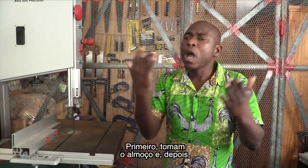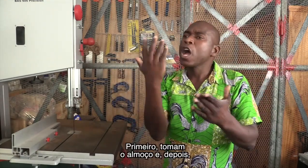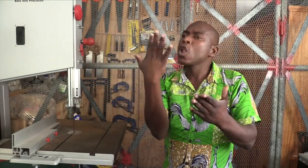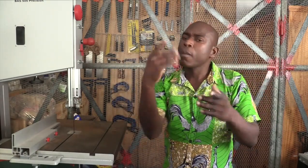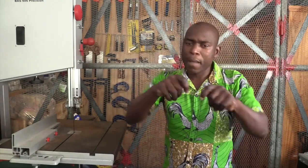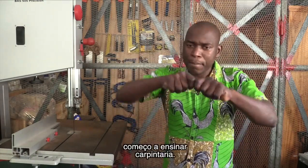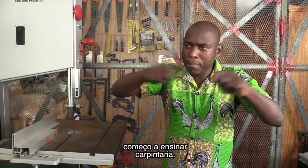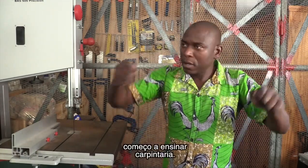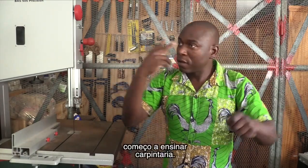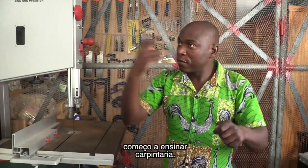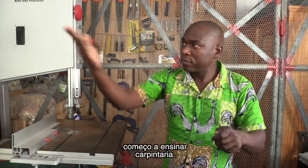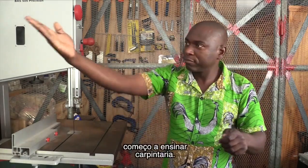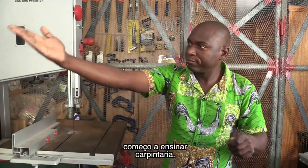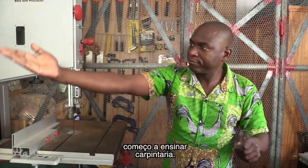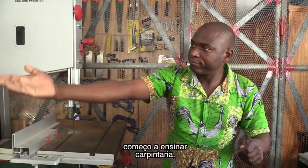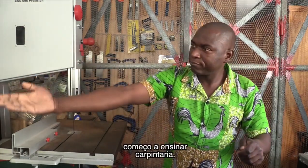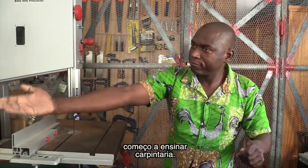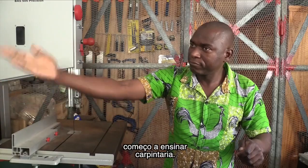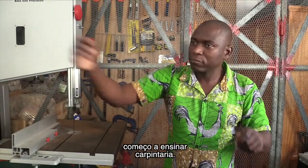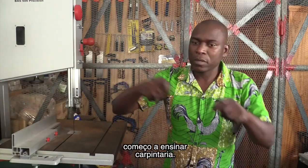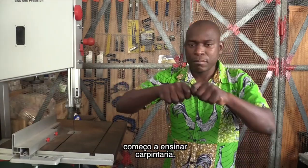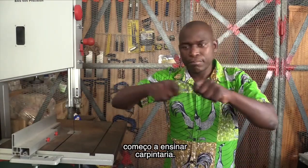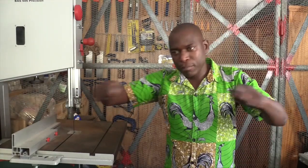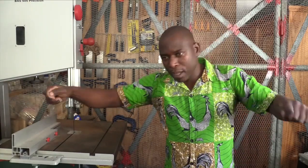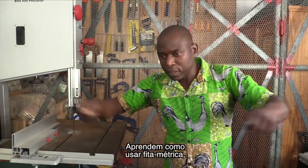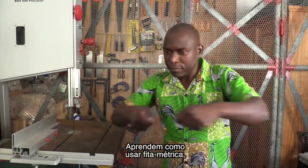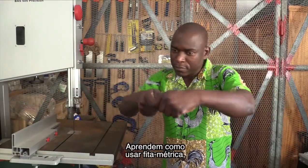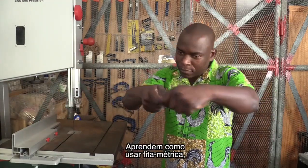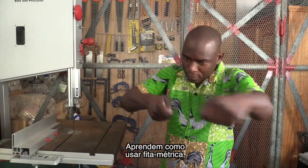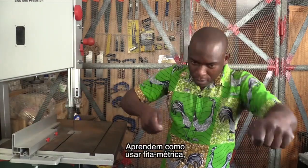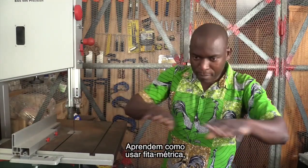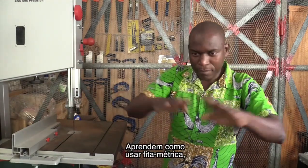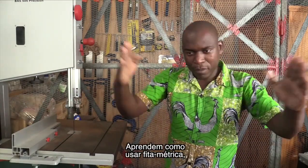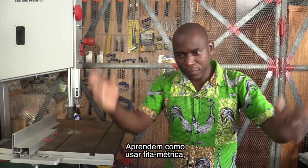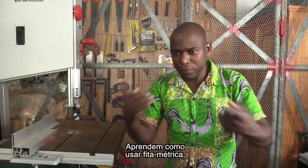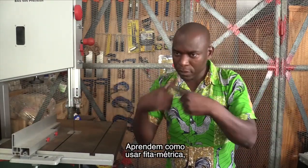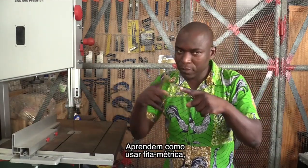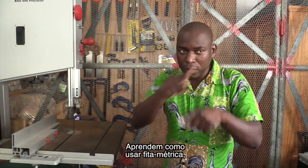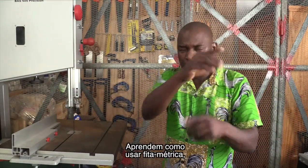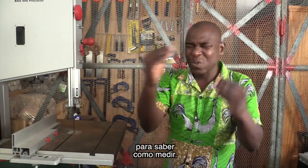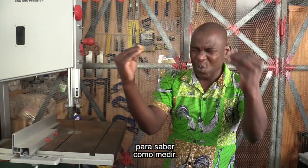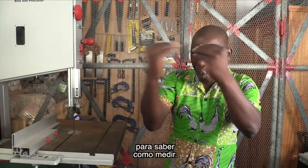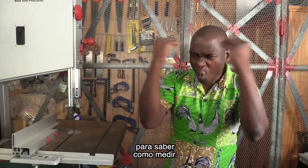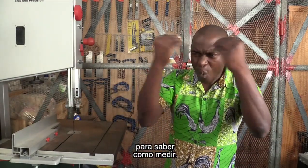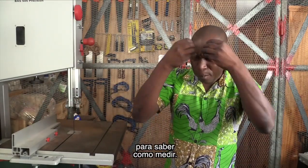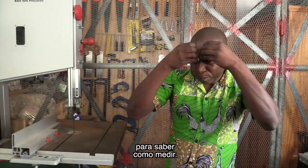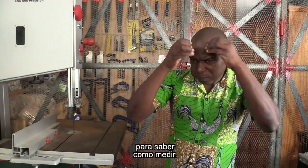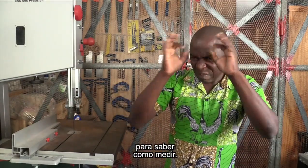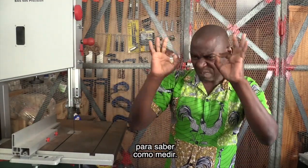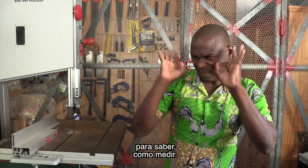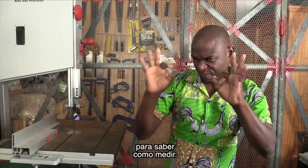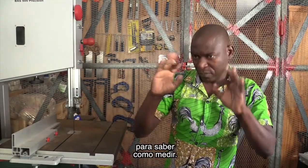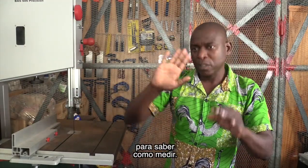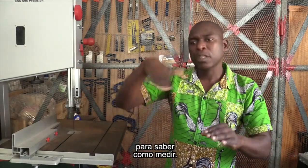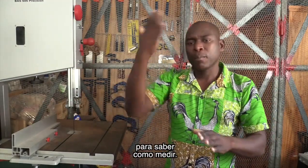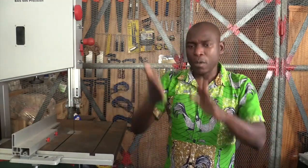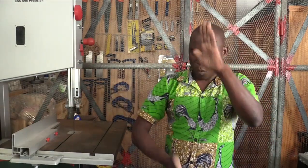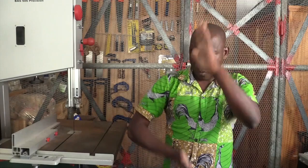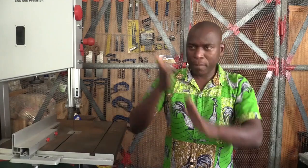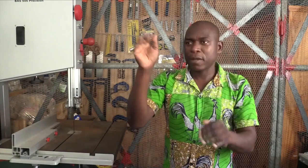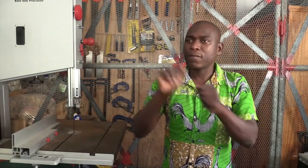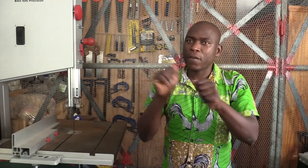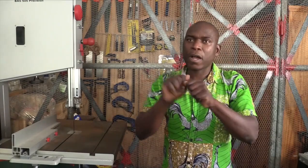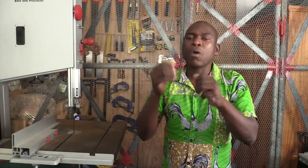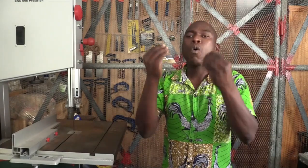toma o almoço E depois começa a ensinar carpintaria Aprendem como usar fita métrica Para saber como